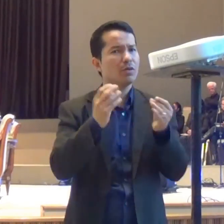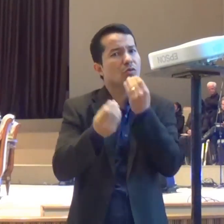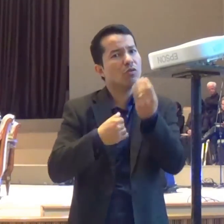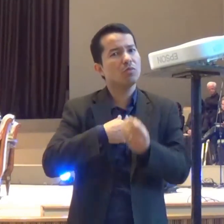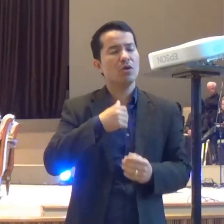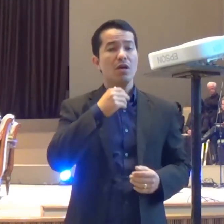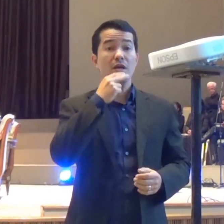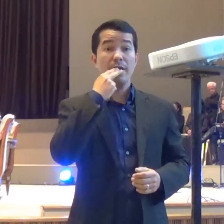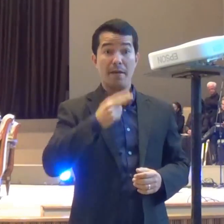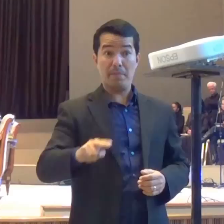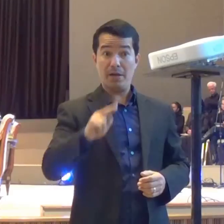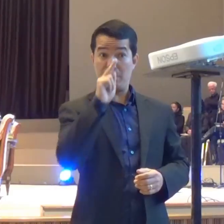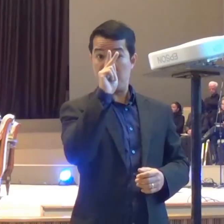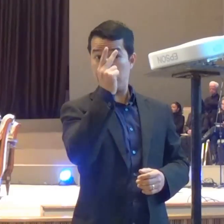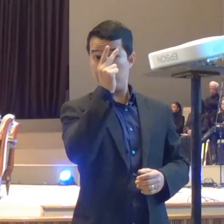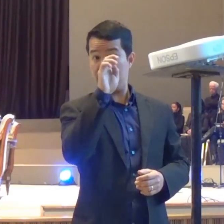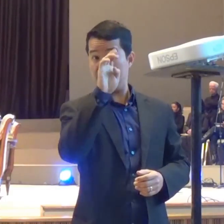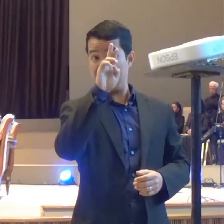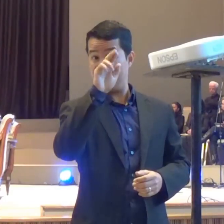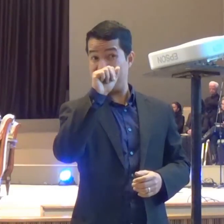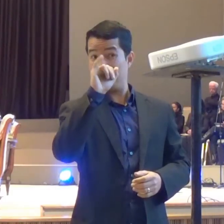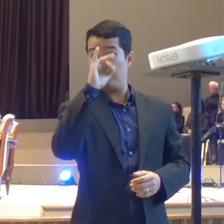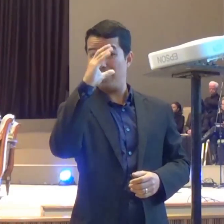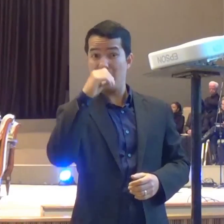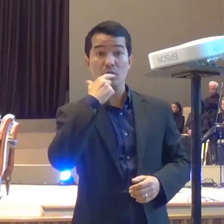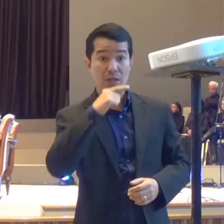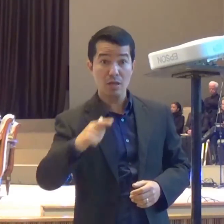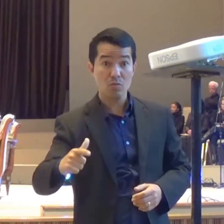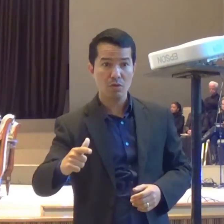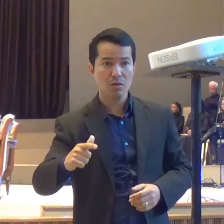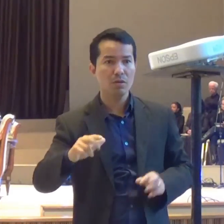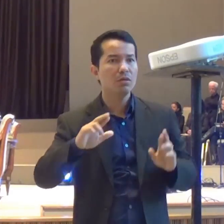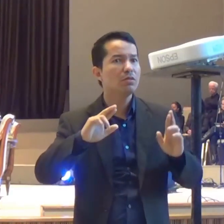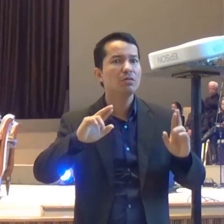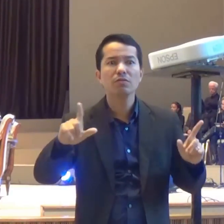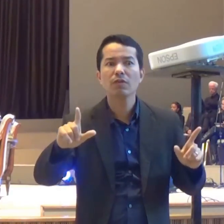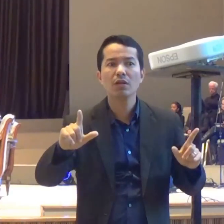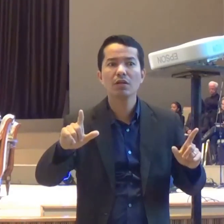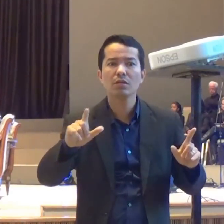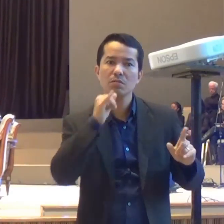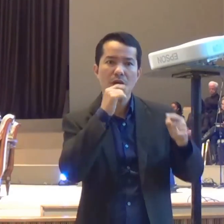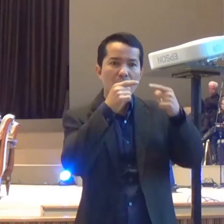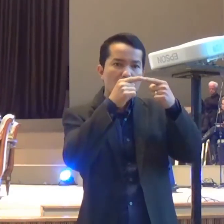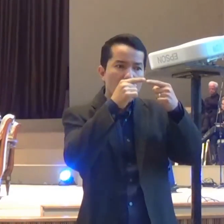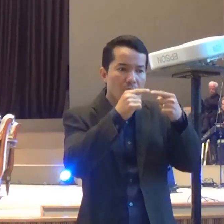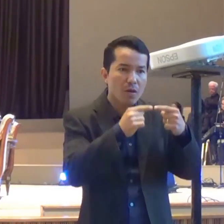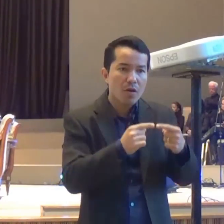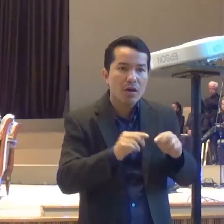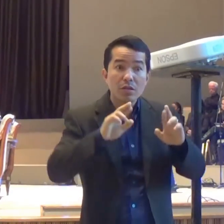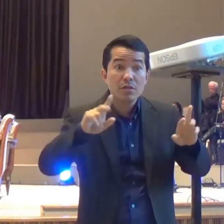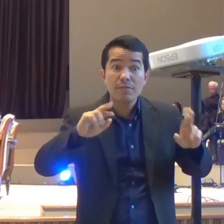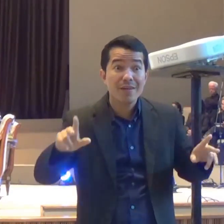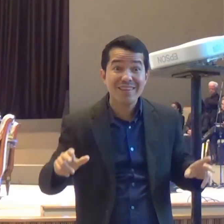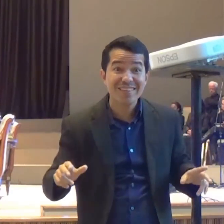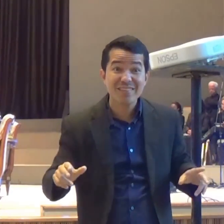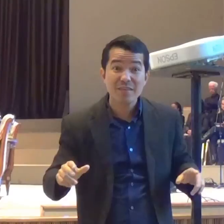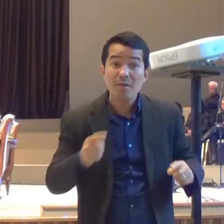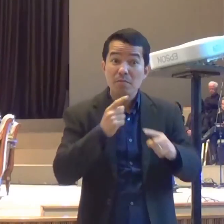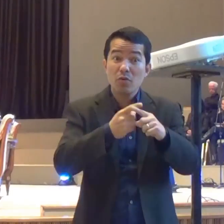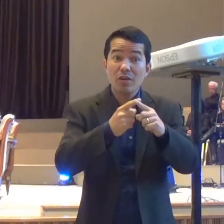A maneira de você fazer com que uma mensagem seja enfatizada Era